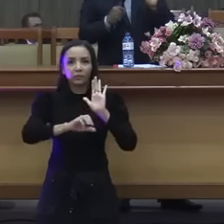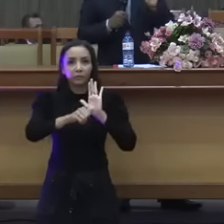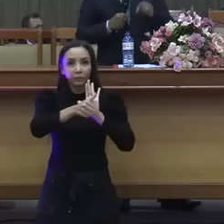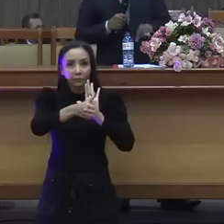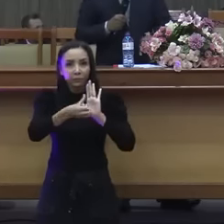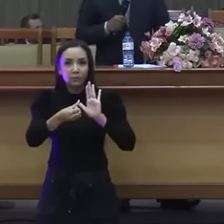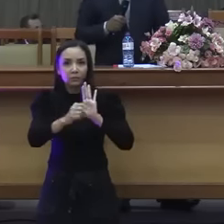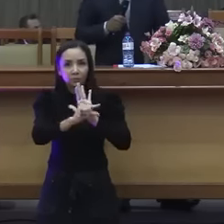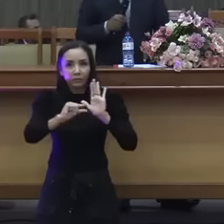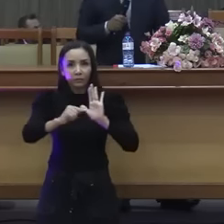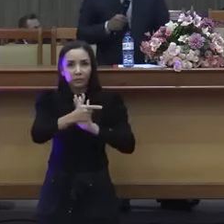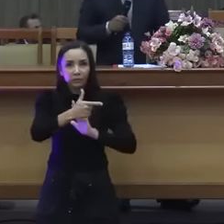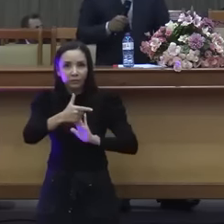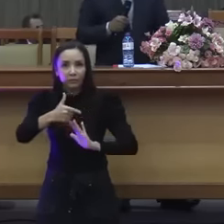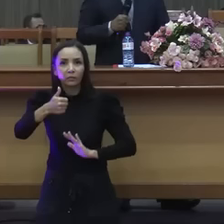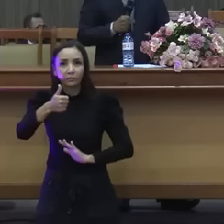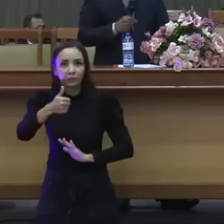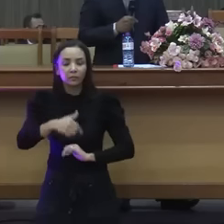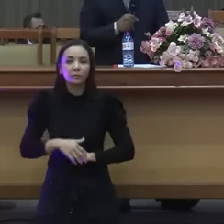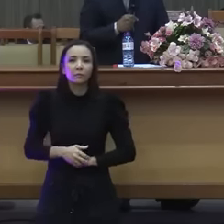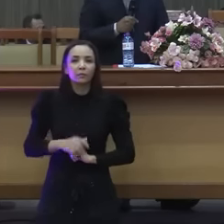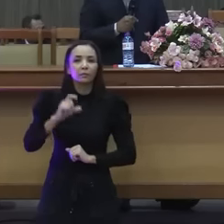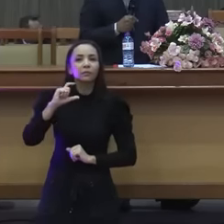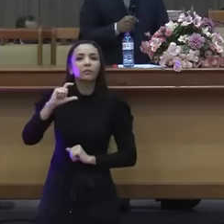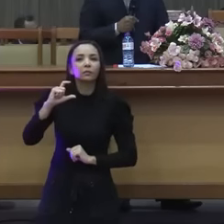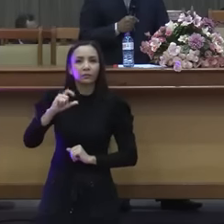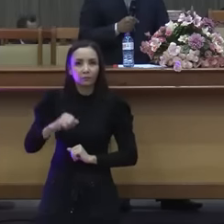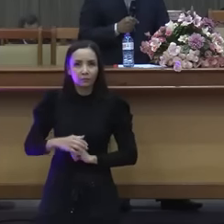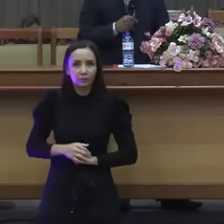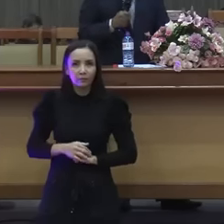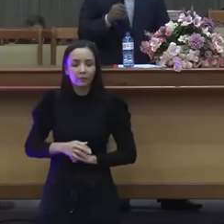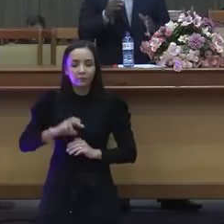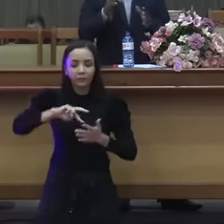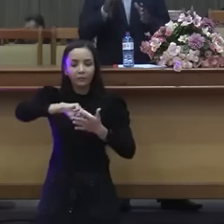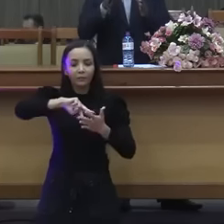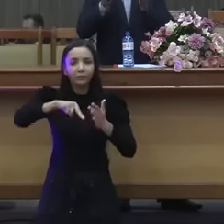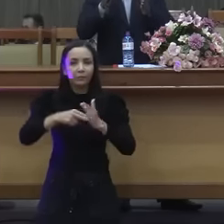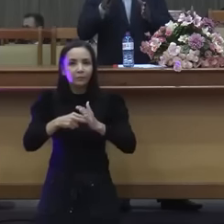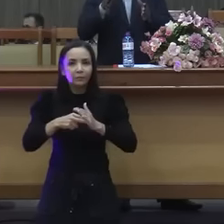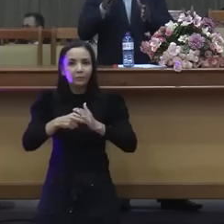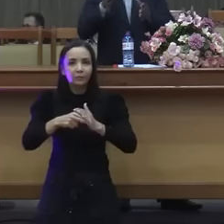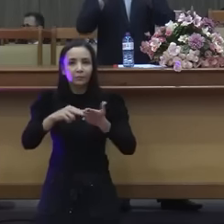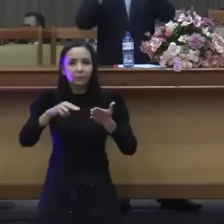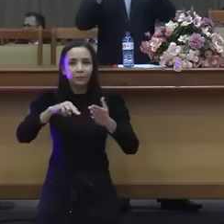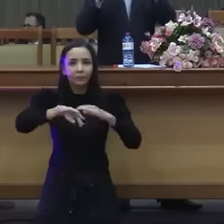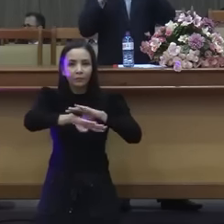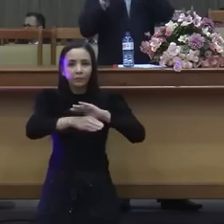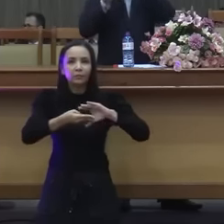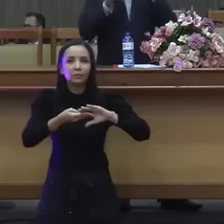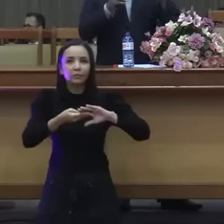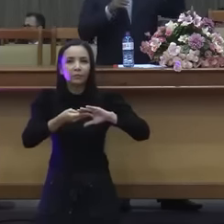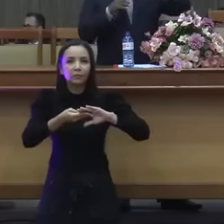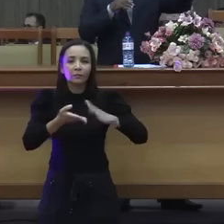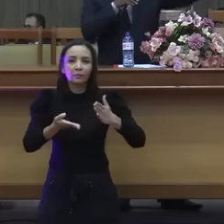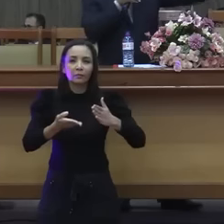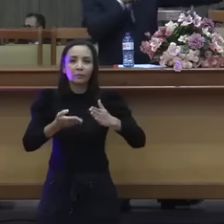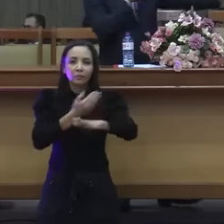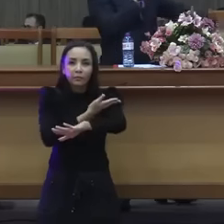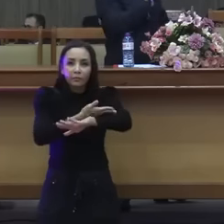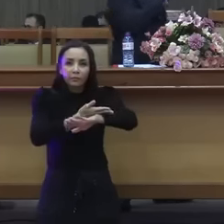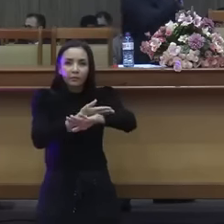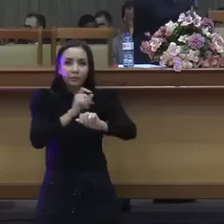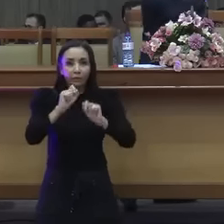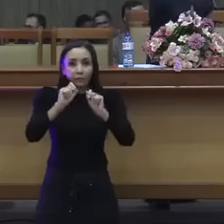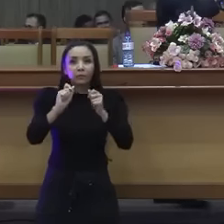etos, é a palavra grega aí para costumes, quer dizer um hábito, quer dizer uma prática, aquilo que você